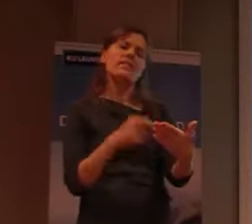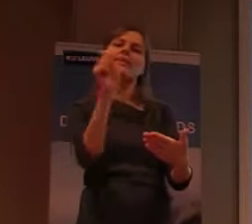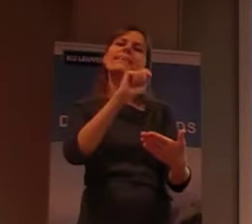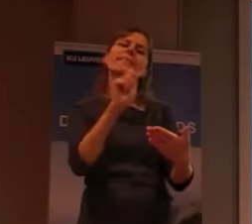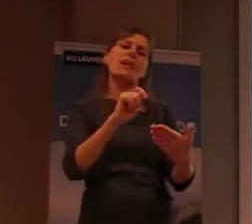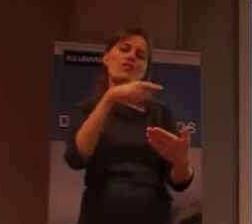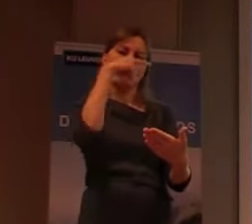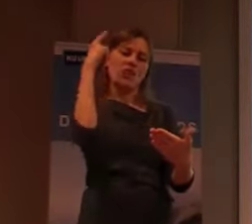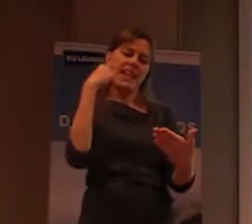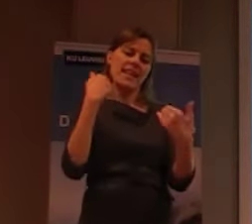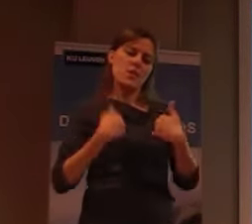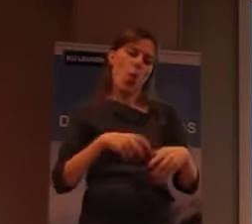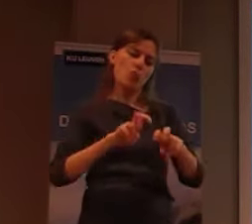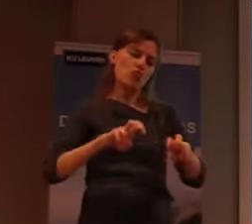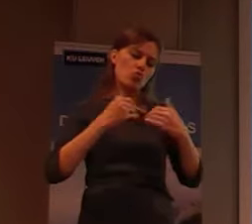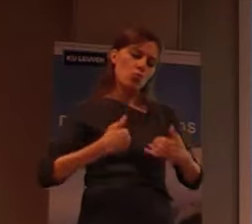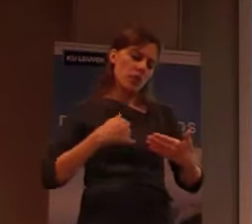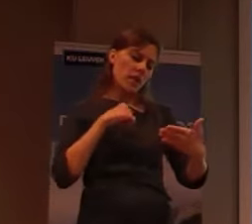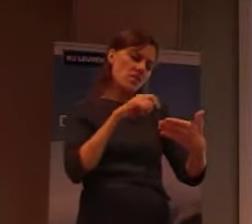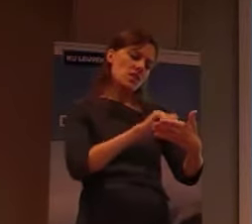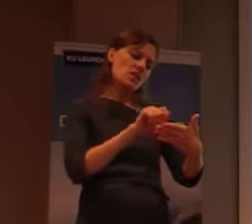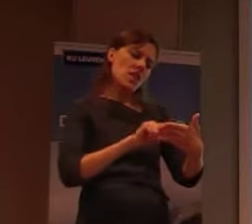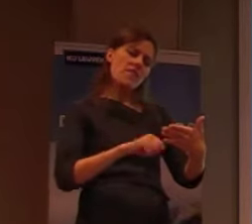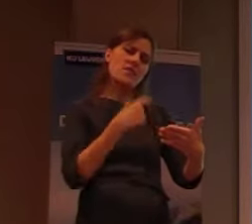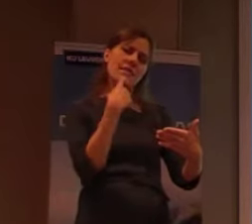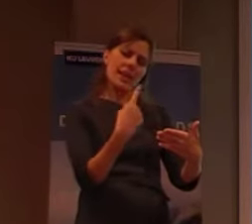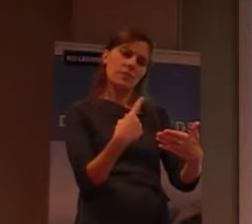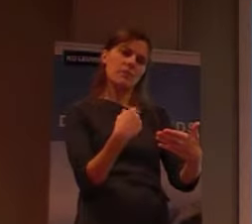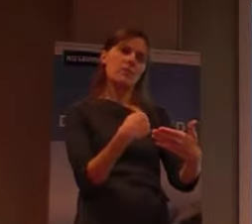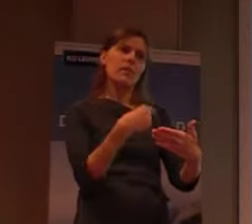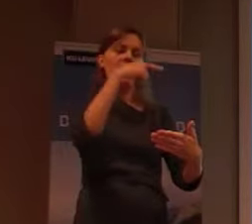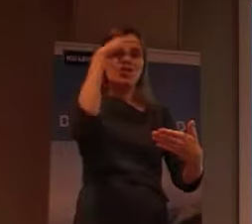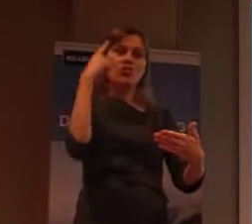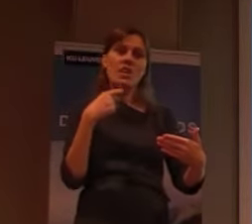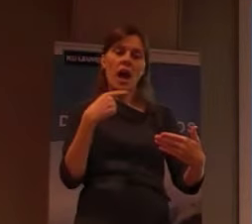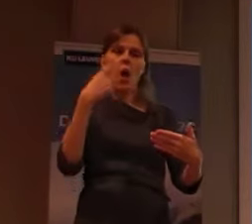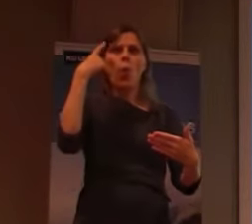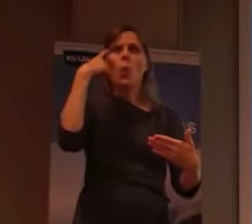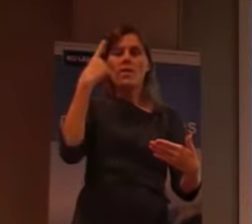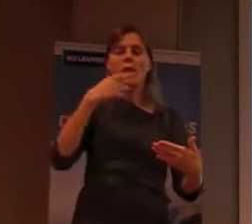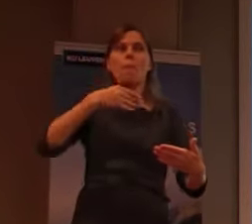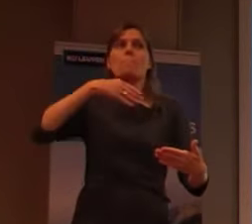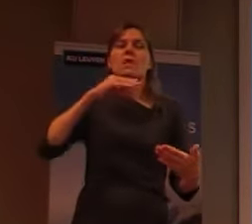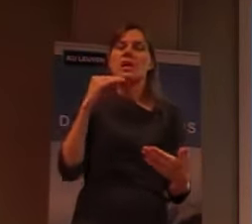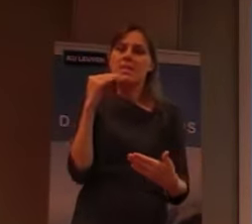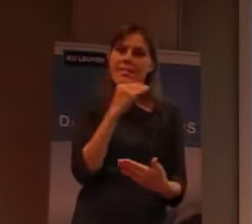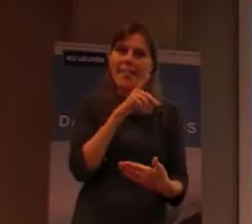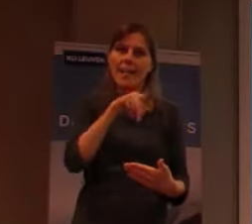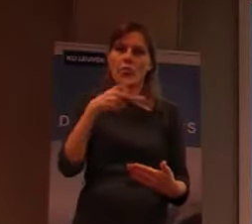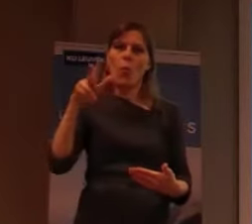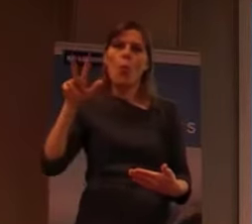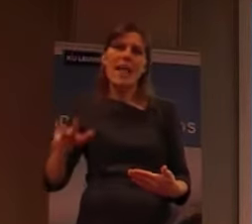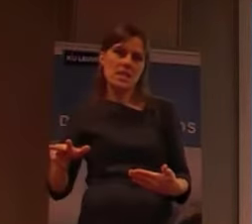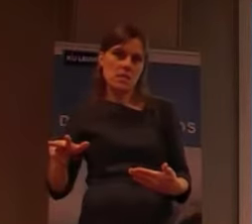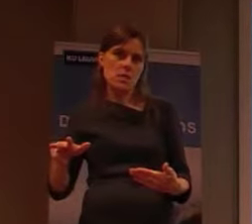Chinese onderzoeker, dat die zegt, eigenlijk, China, die wist eigenlijk, veel sneller, dan het Westen,